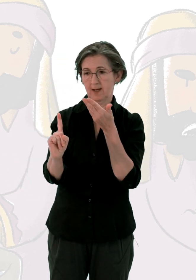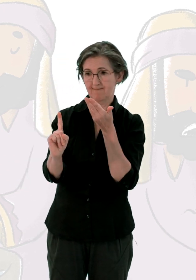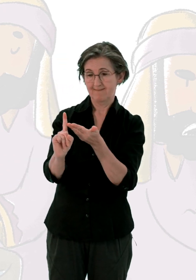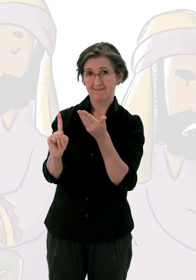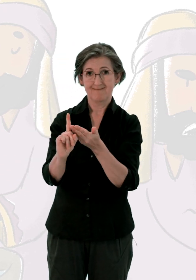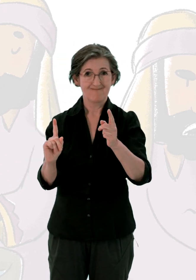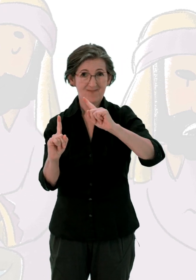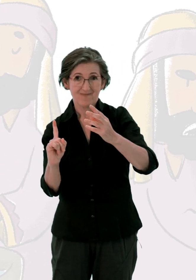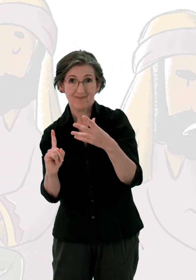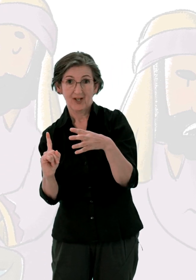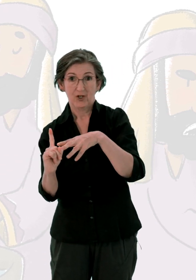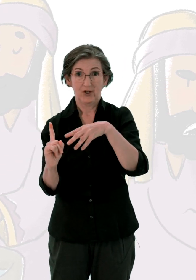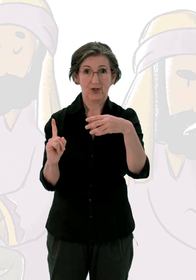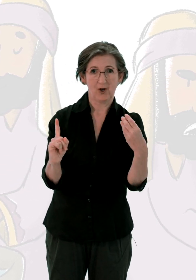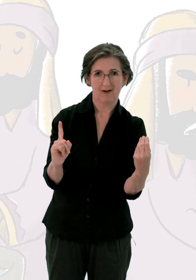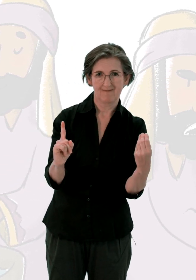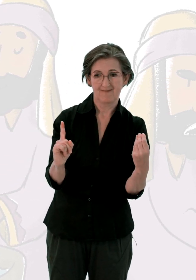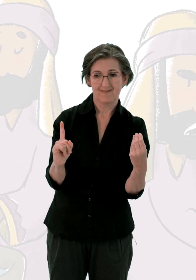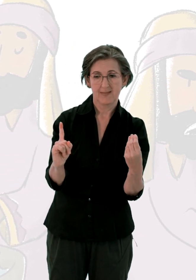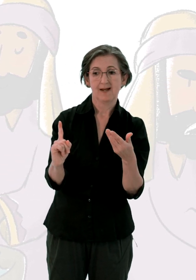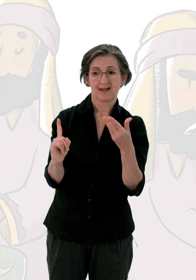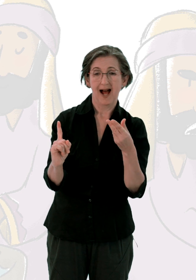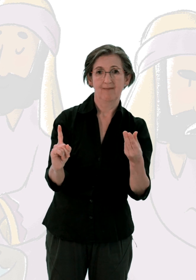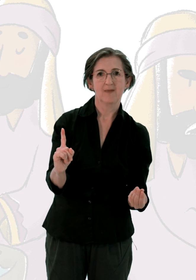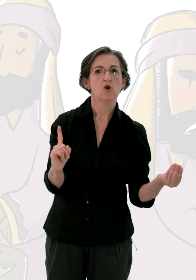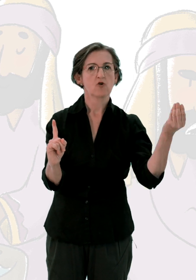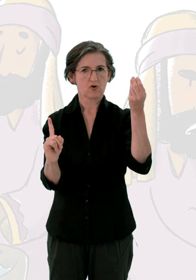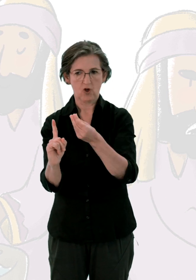Ce qui sort d'une personne voilà ce qui la rend impure.